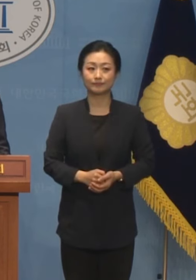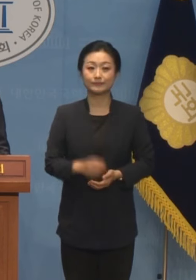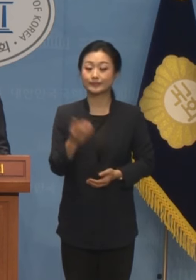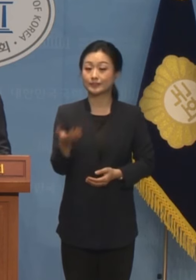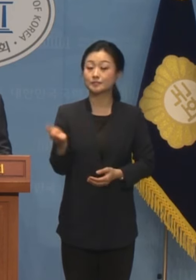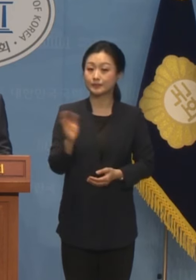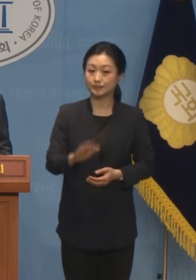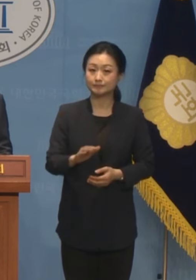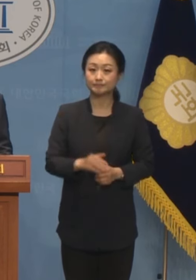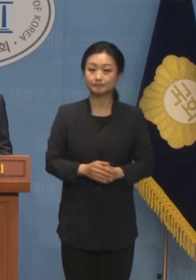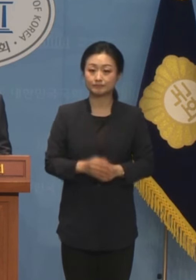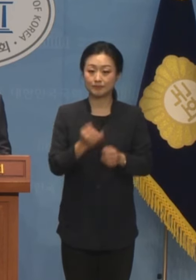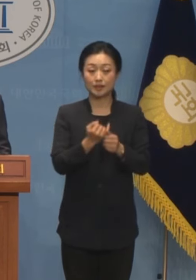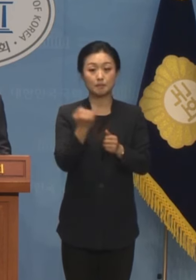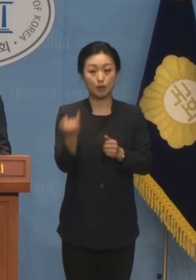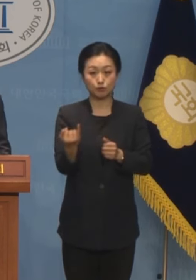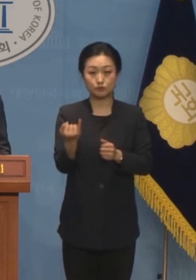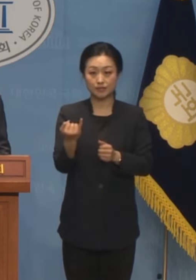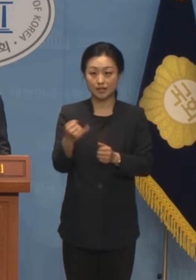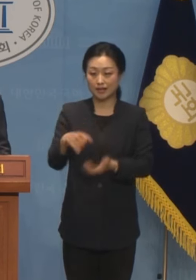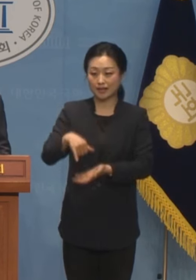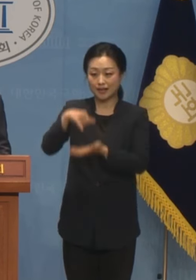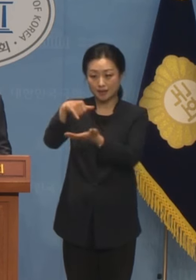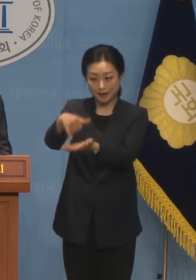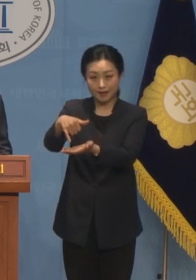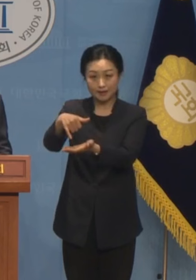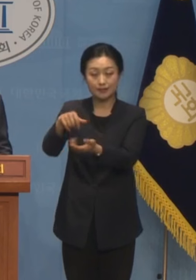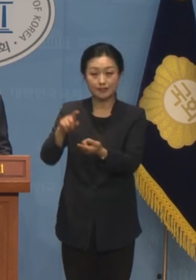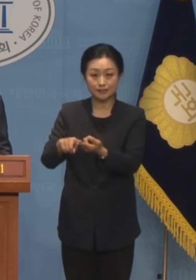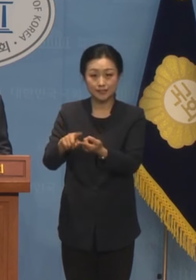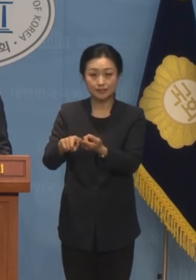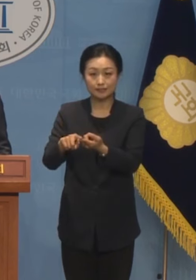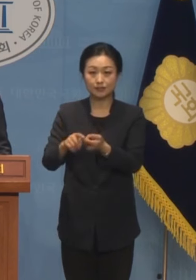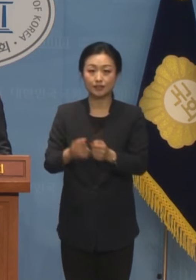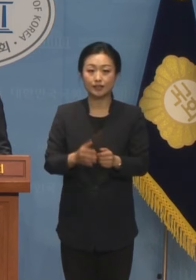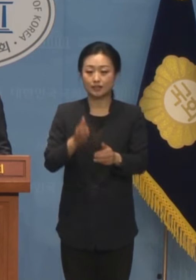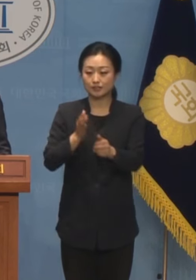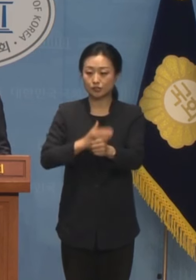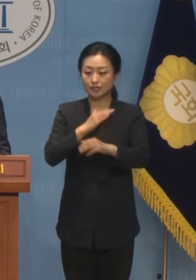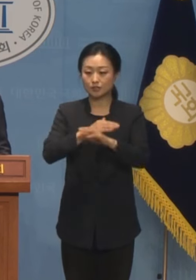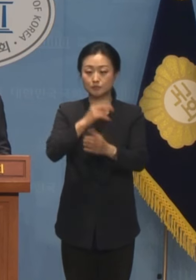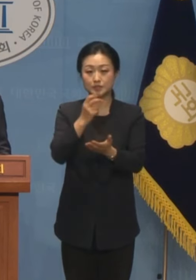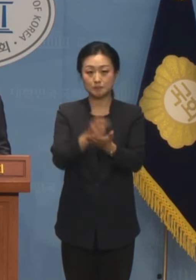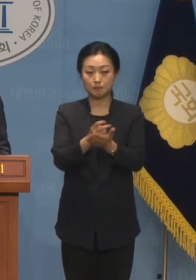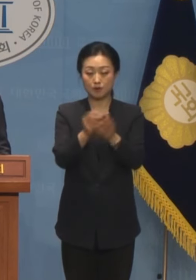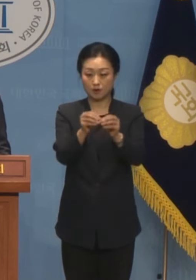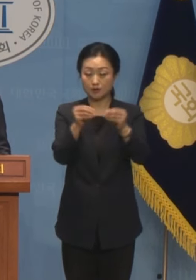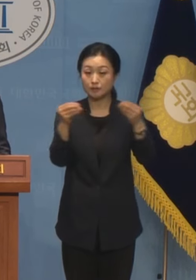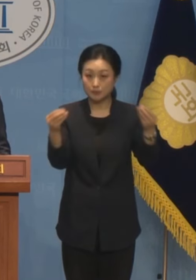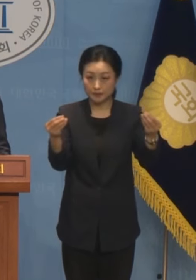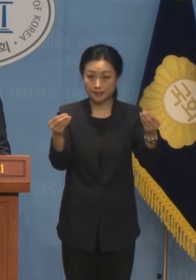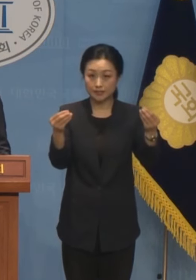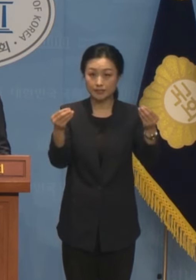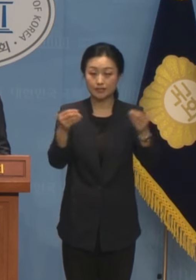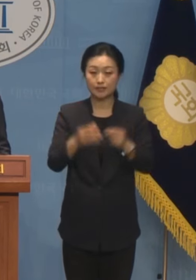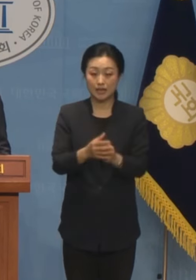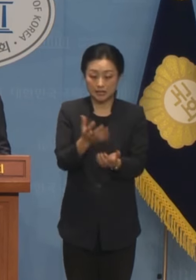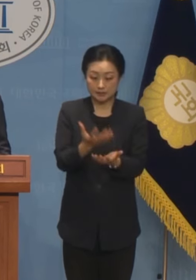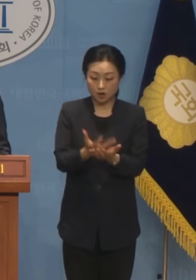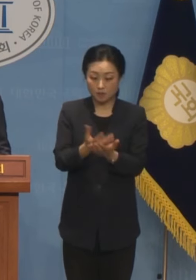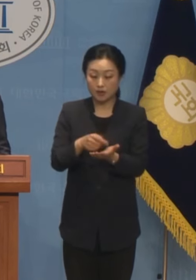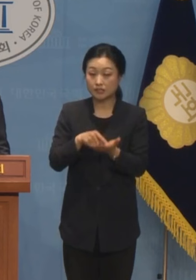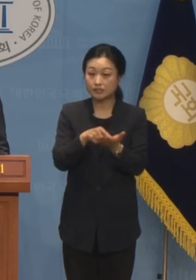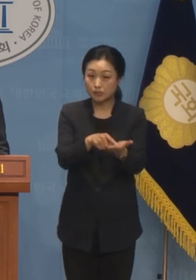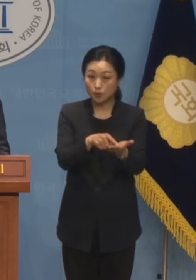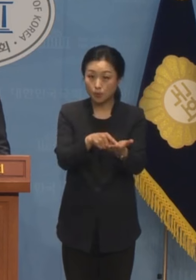그러나 배우자의 명품백 수수에 대해서 청탁금지법상 규정된 서면 신고와